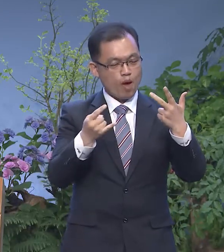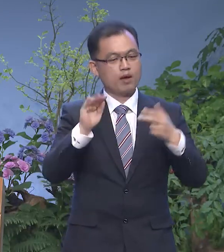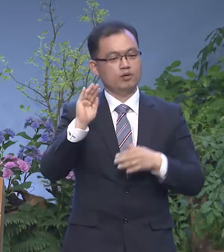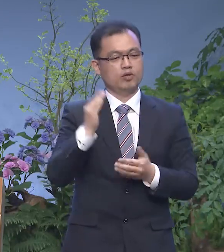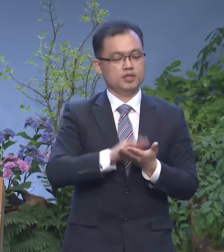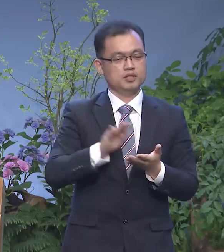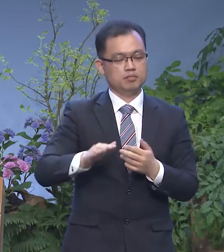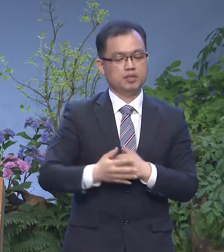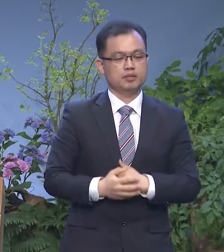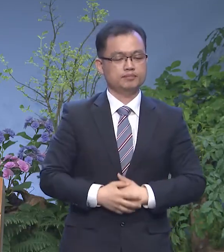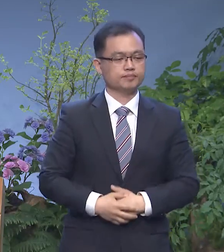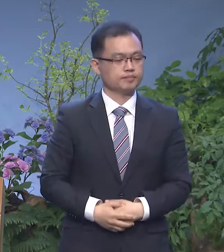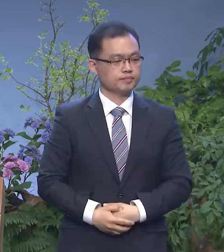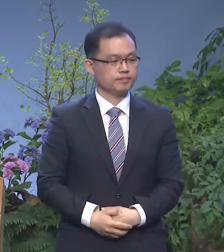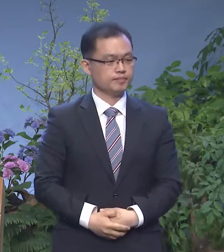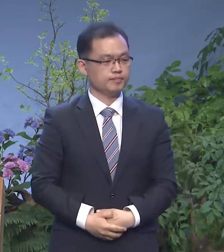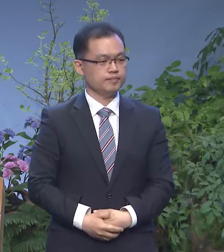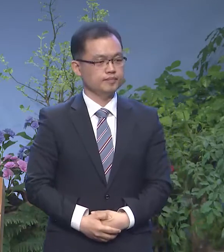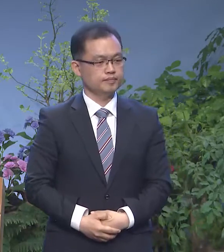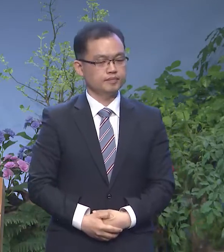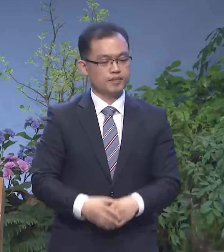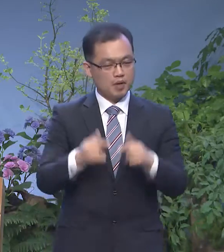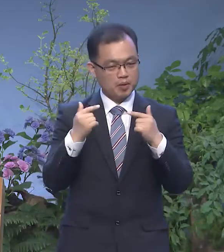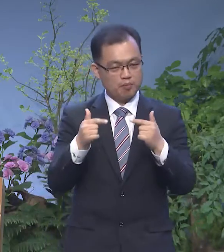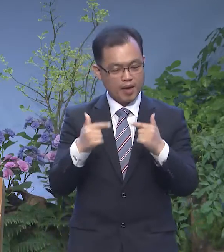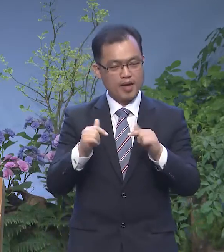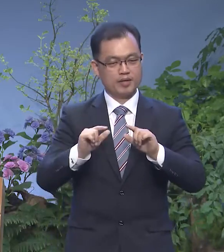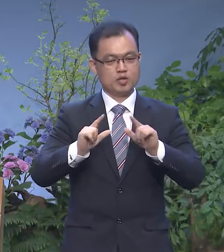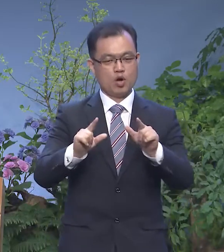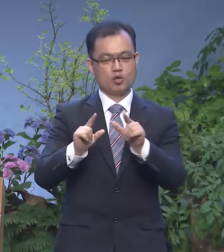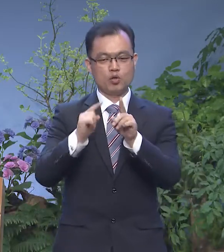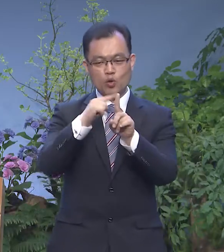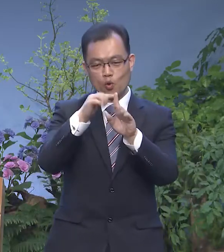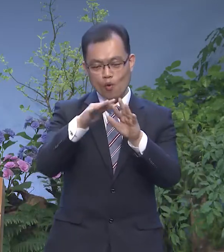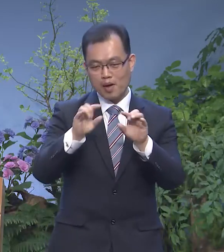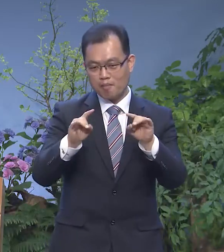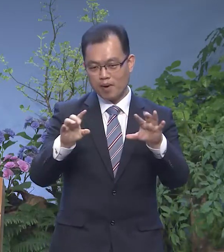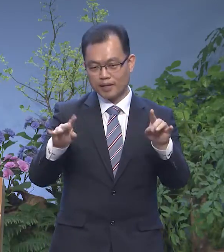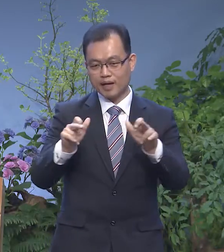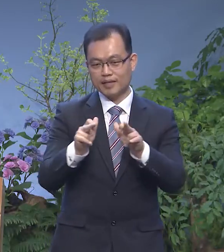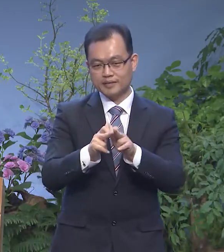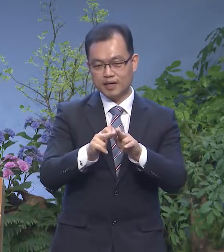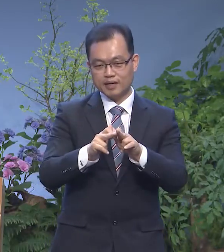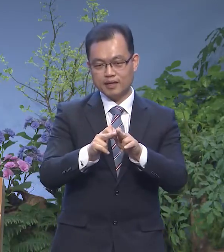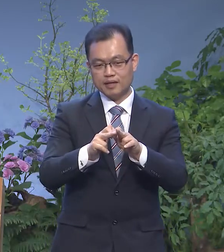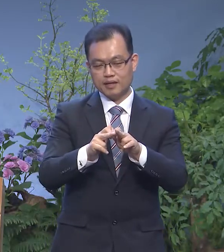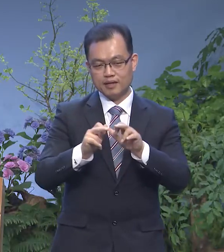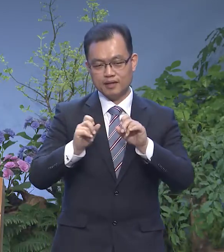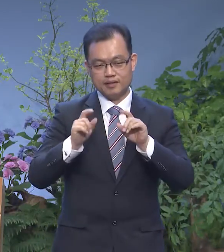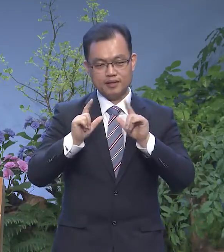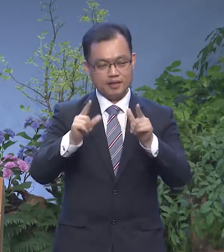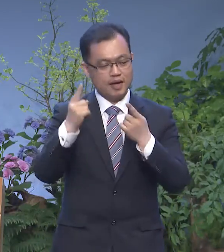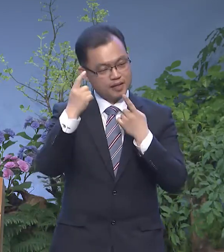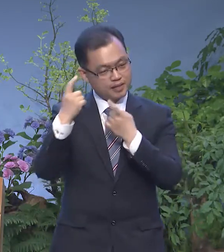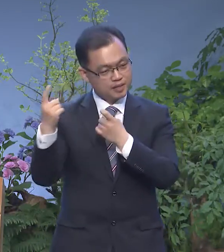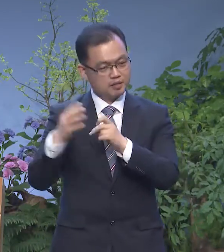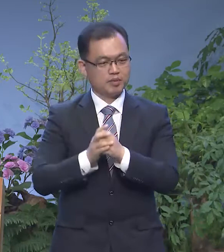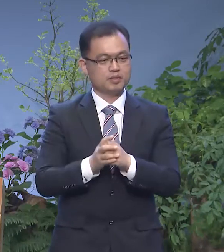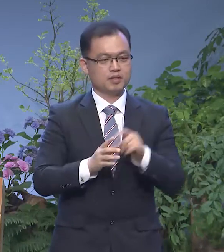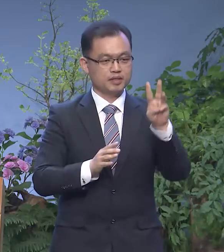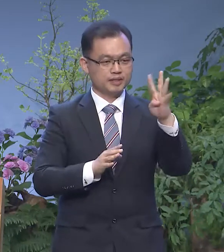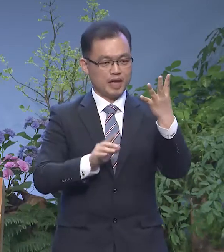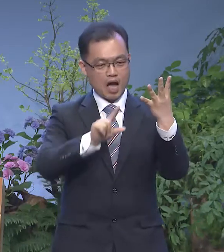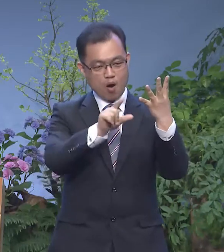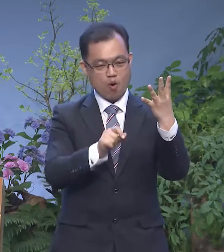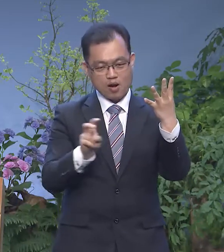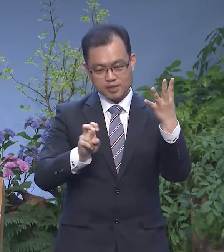매년 교회들마다 장애인 날을 기념해서 20일 전으로 이렇게